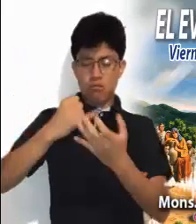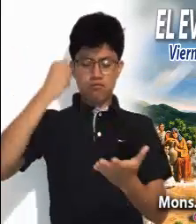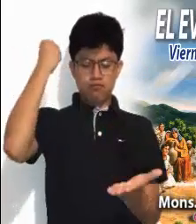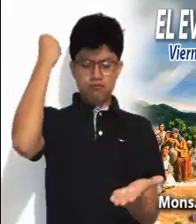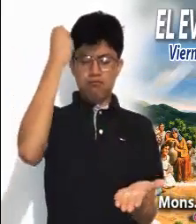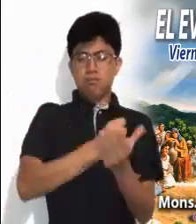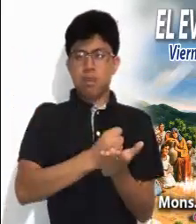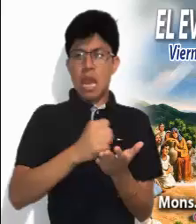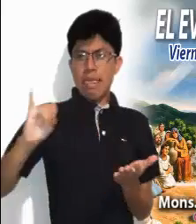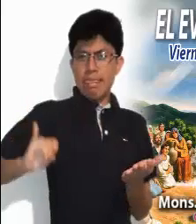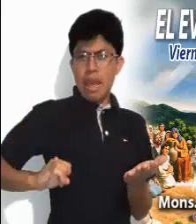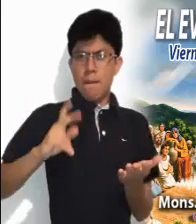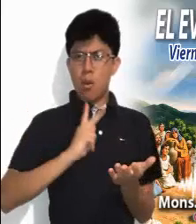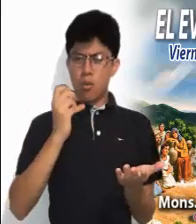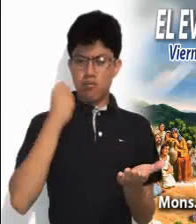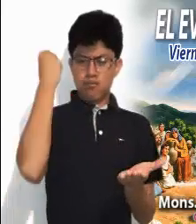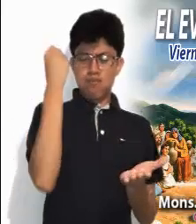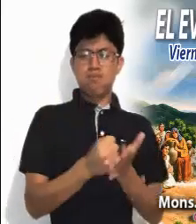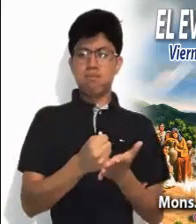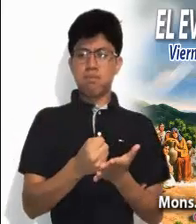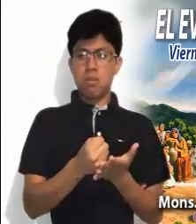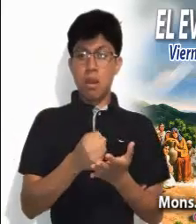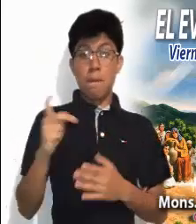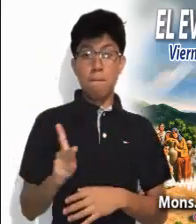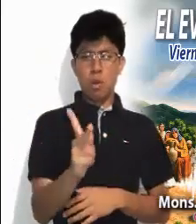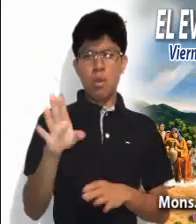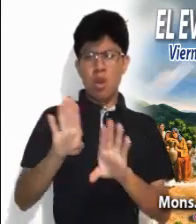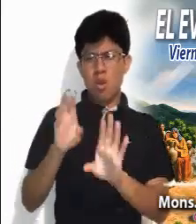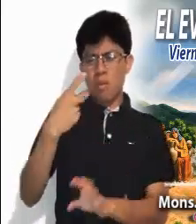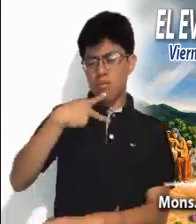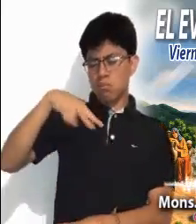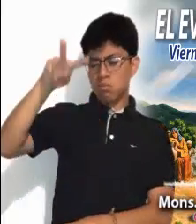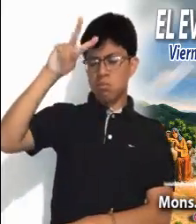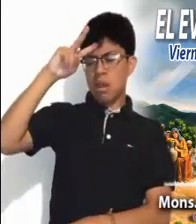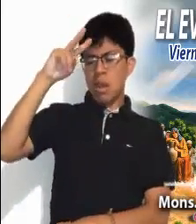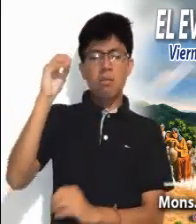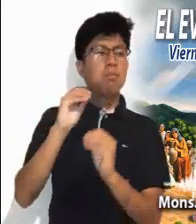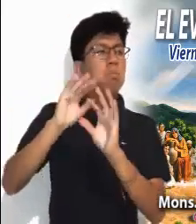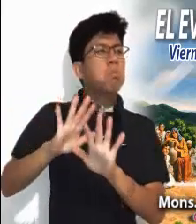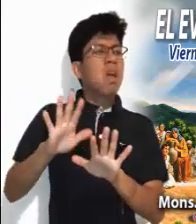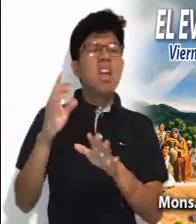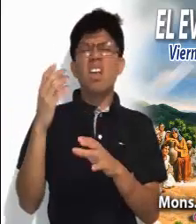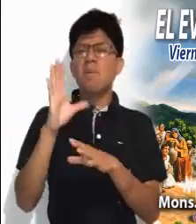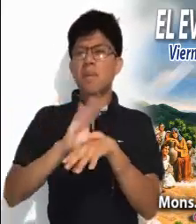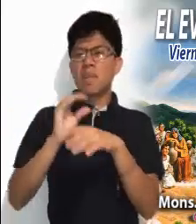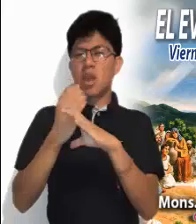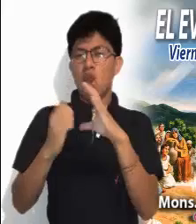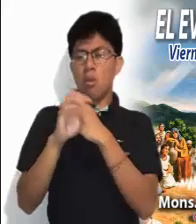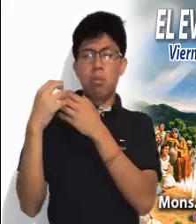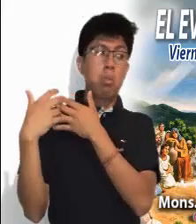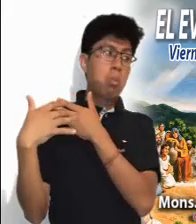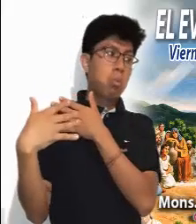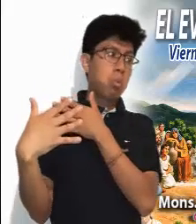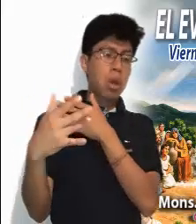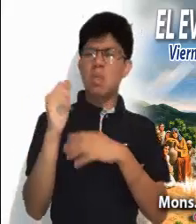ideología y sus propios intereses. Hay formas de mantener al pueblo en la inconsciencia y dejar que las cosas fluyan,